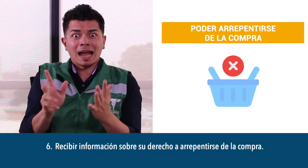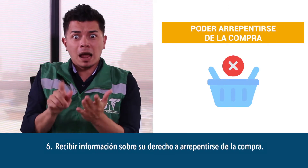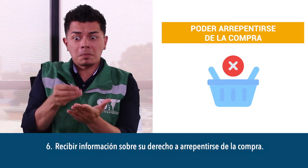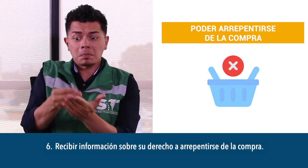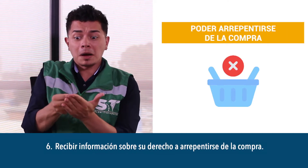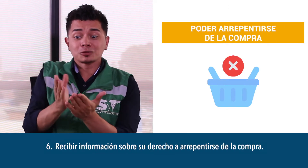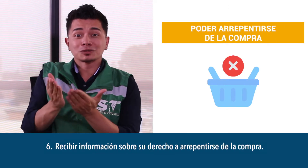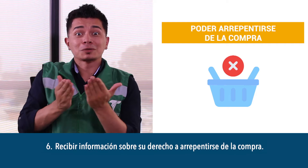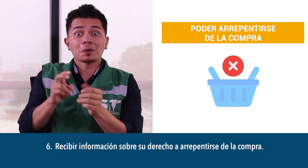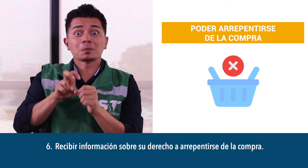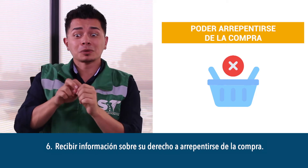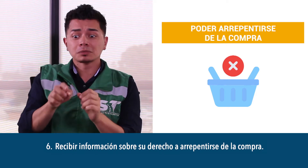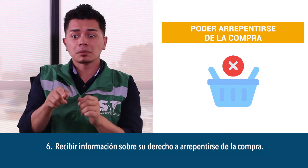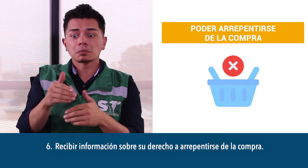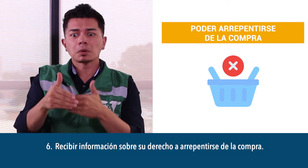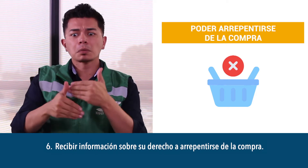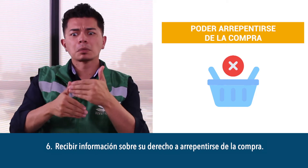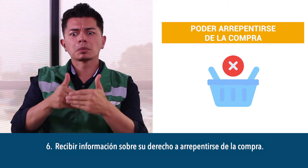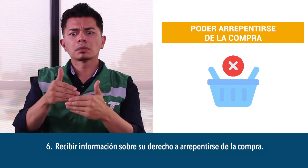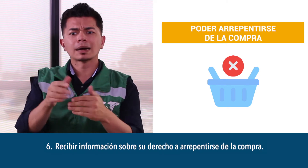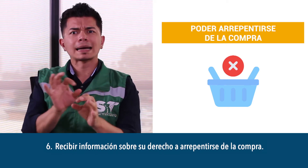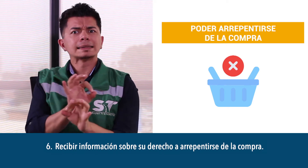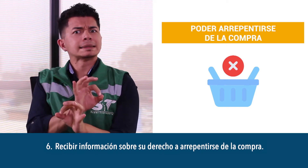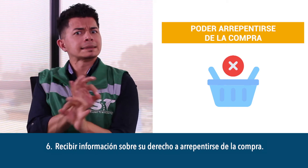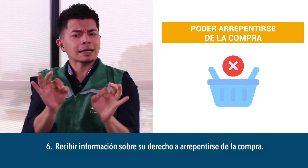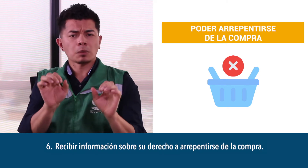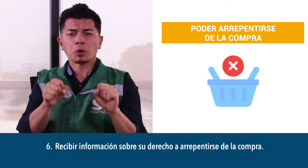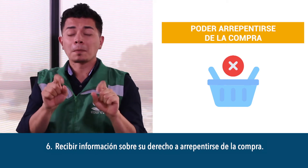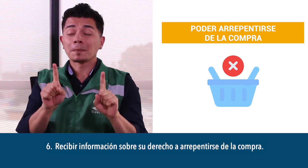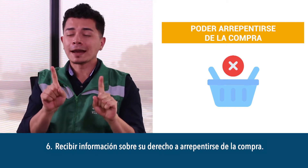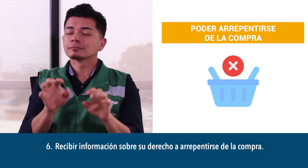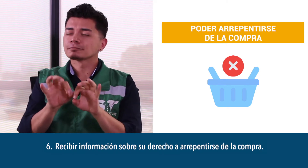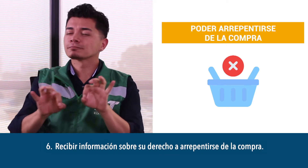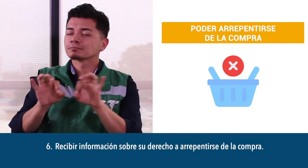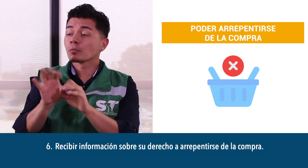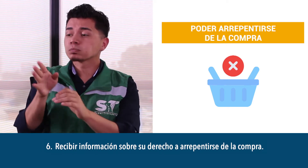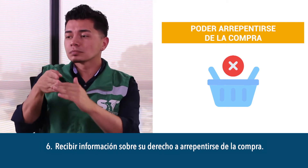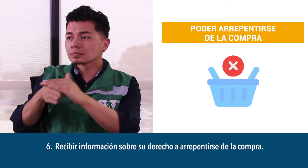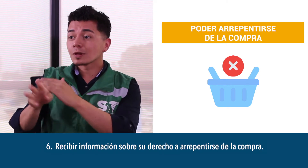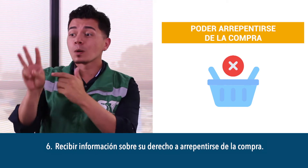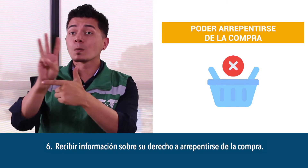recibir información sobre su derecho a arrepentirse de la compra